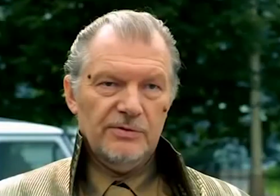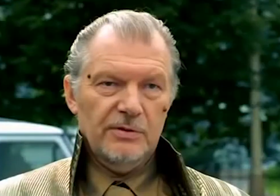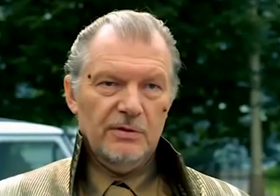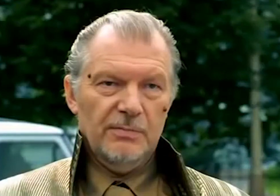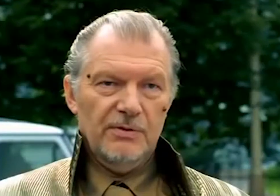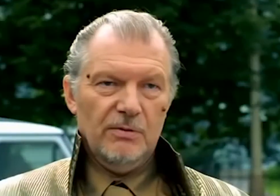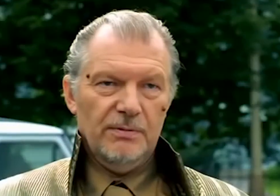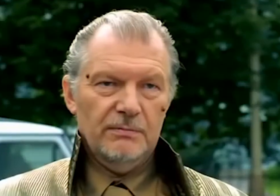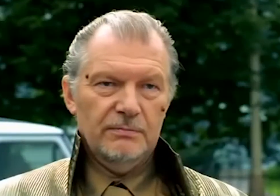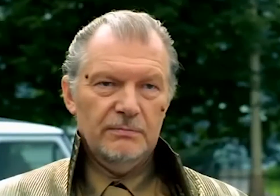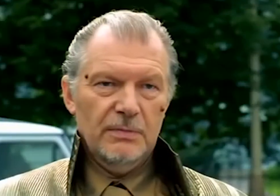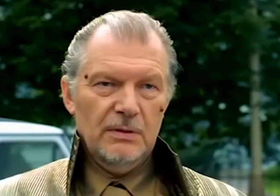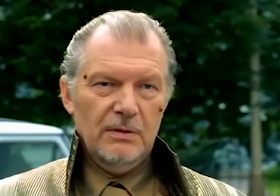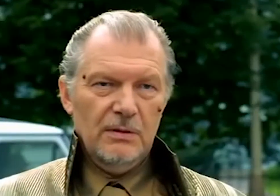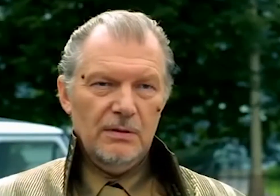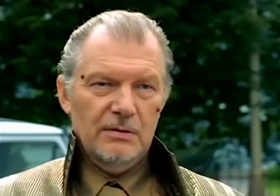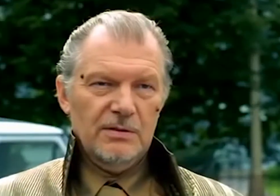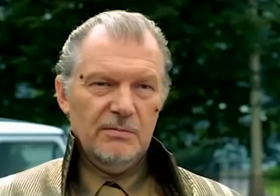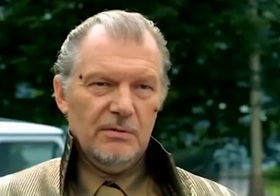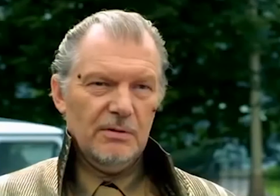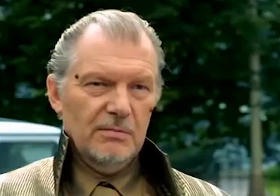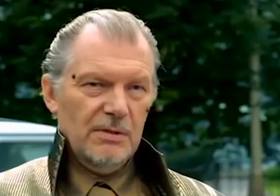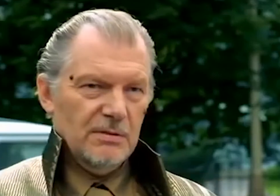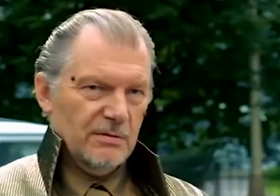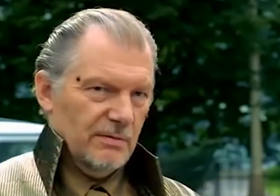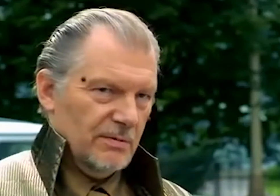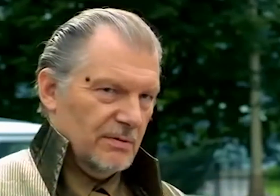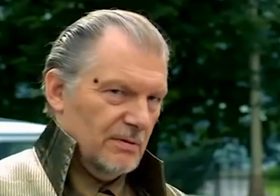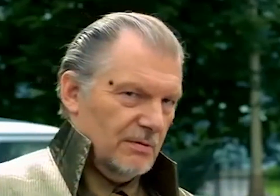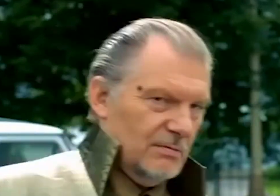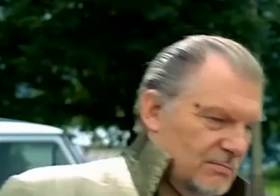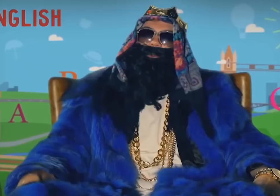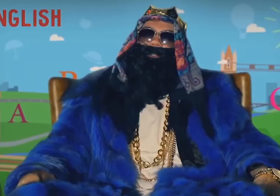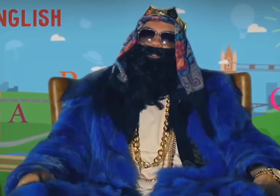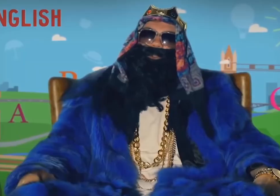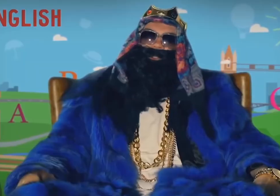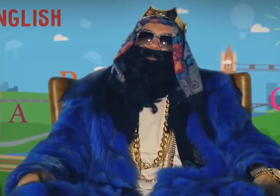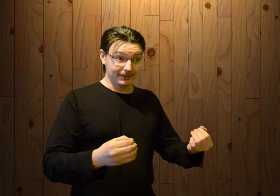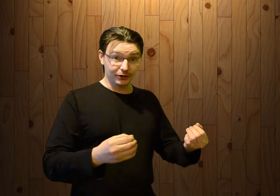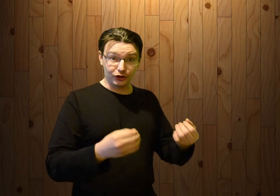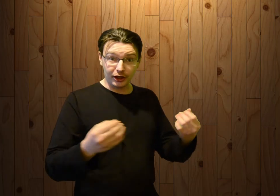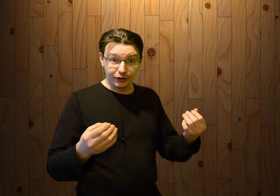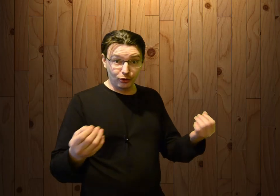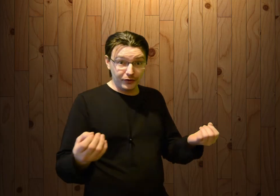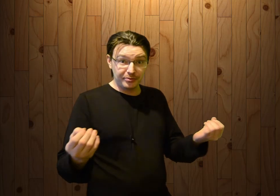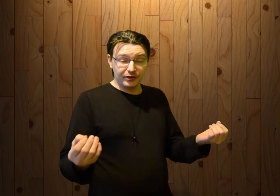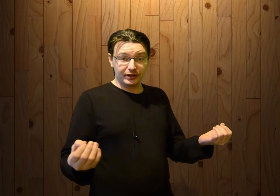Сказочный долбоеб. Зачем его только из больницы выпустили? Но это не точно. Читать никто у нас в мире в этом